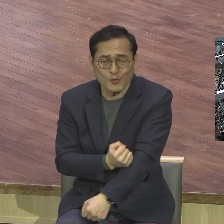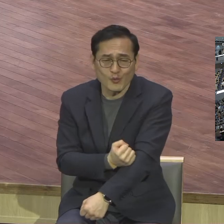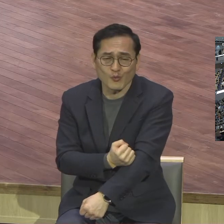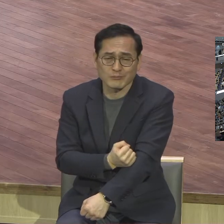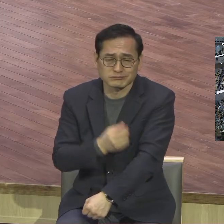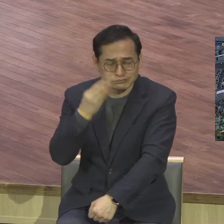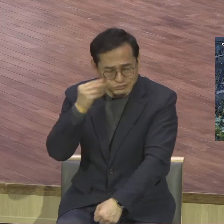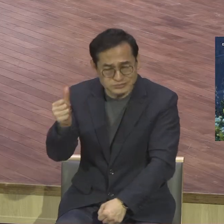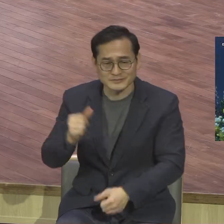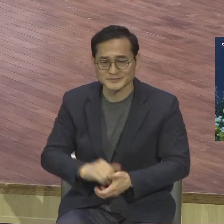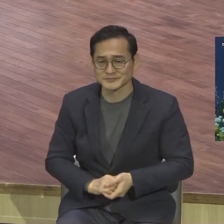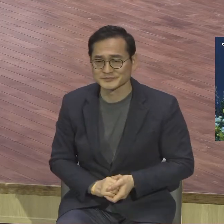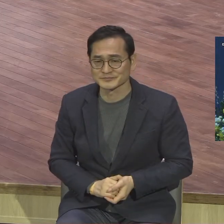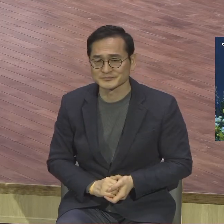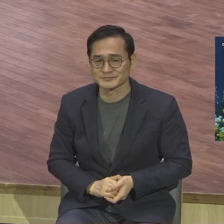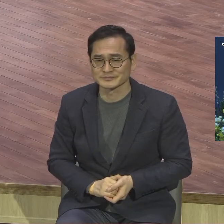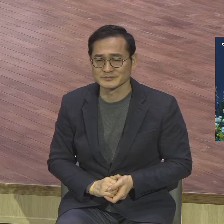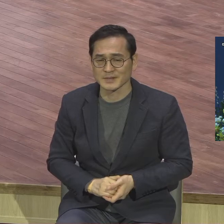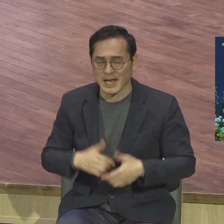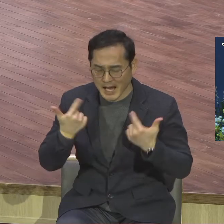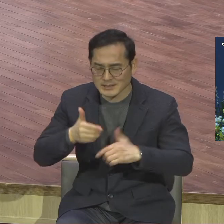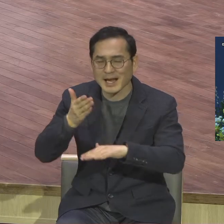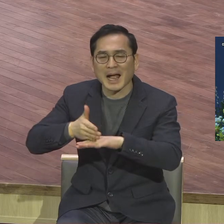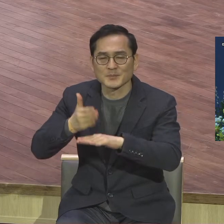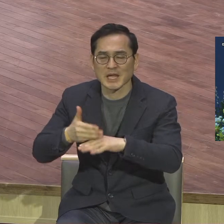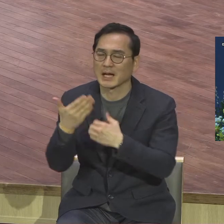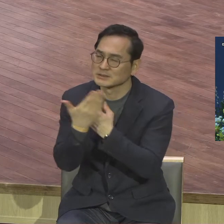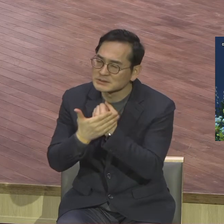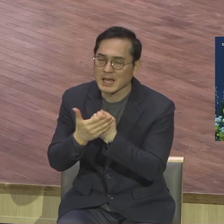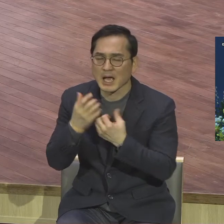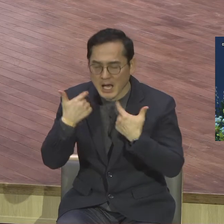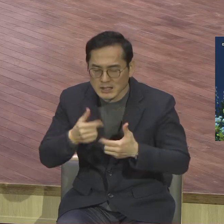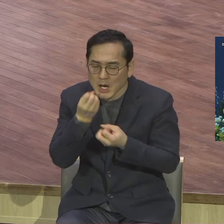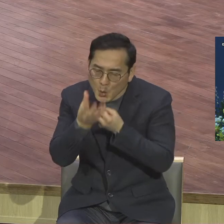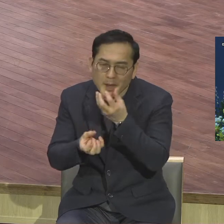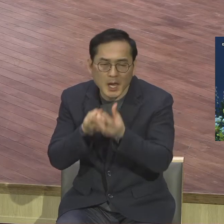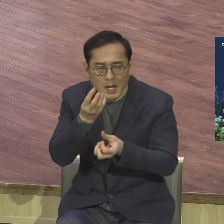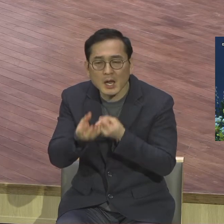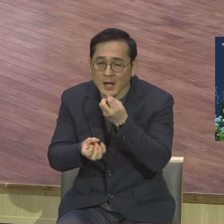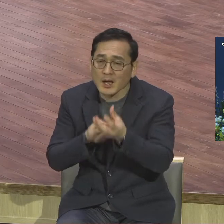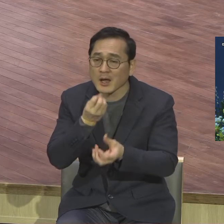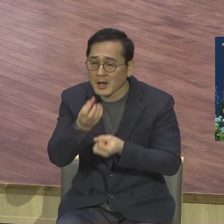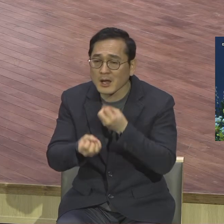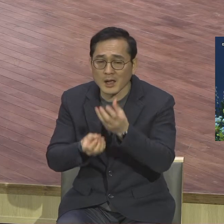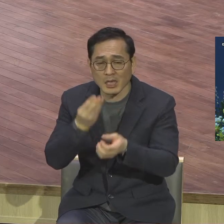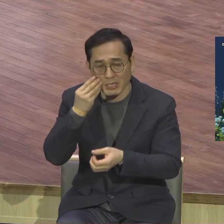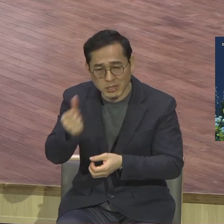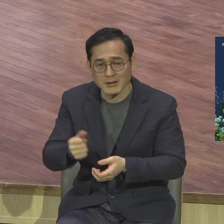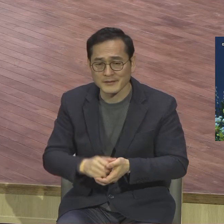바울은 감사 24시였어요 은혜 24였어요 우리가 신앙생활하면서